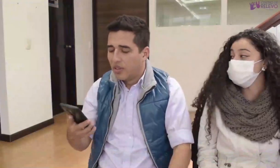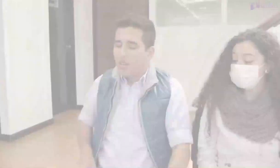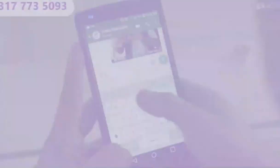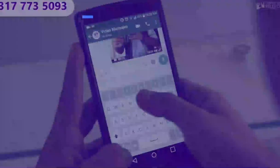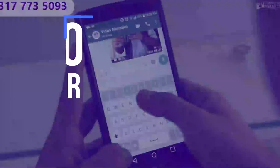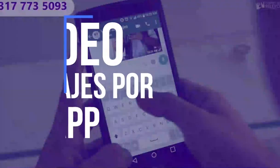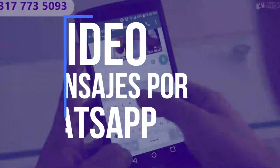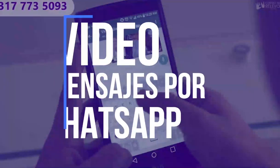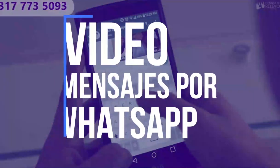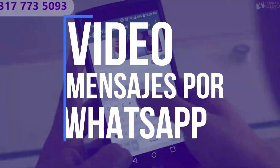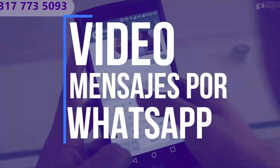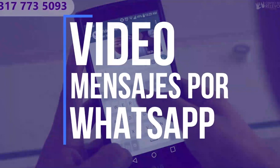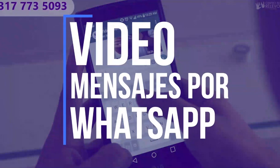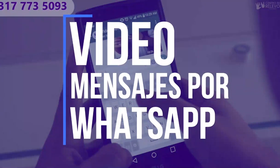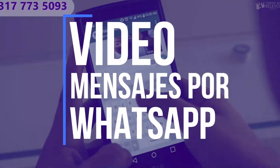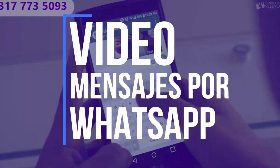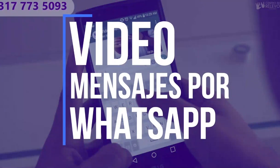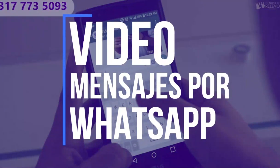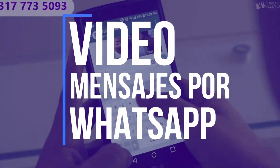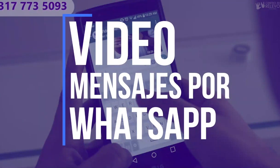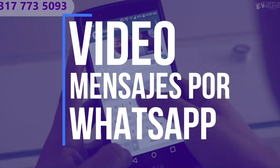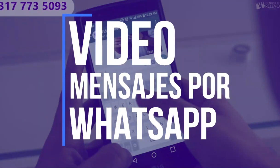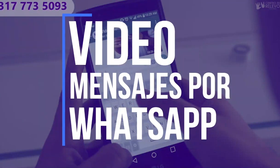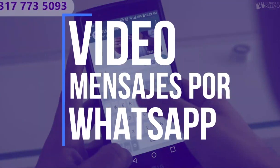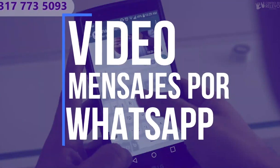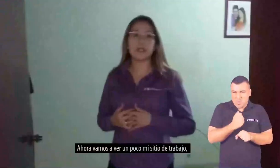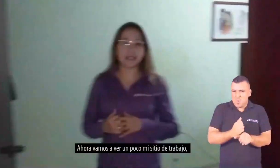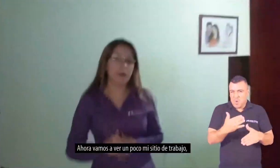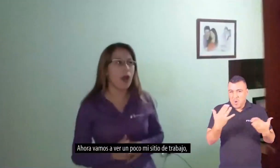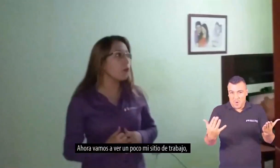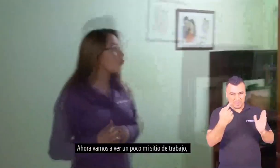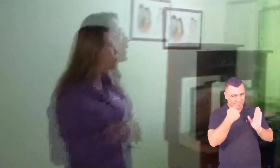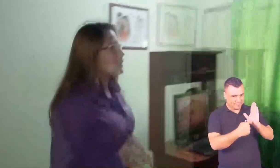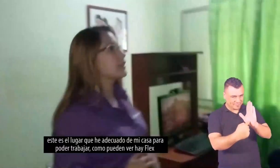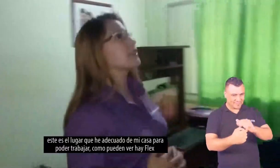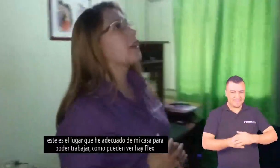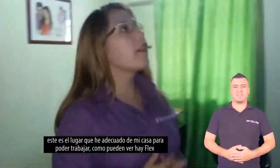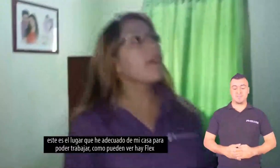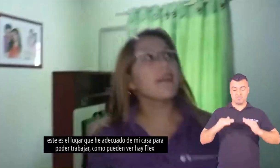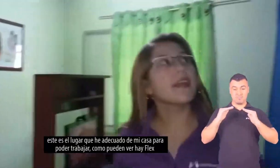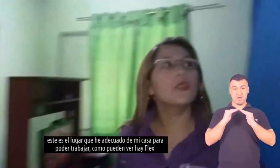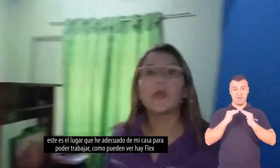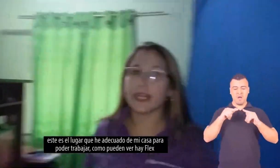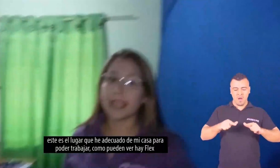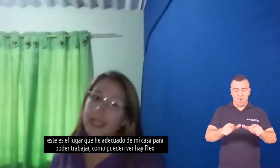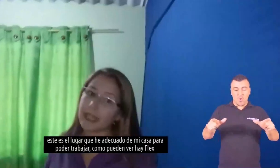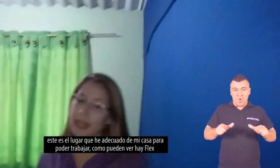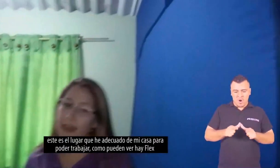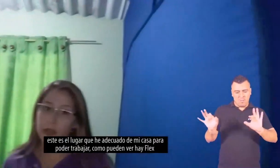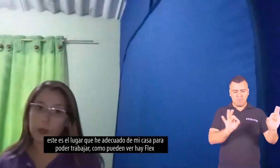vídeo mensajes por whatsapp vamos a ver un poco mi sitio de trabajo este es el lugar